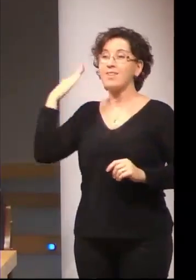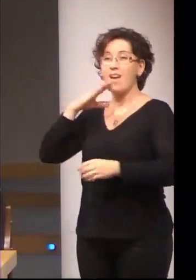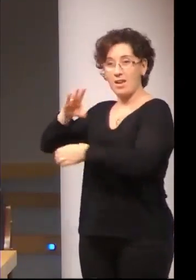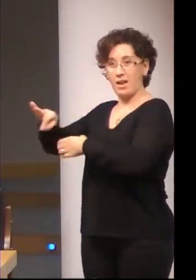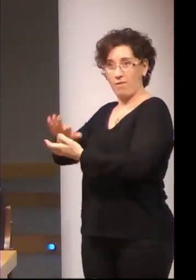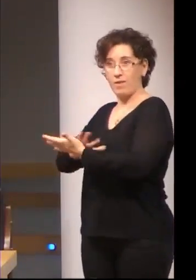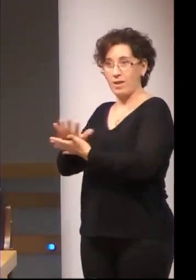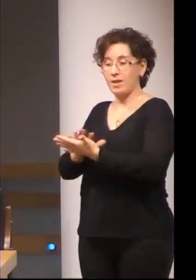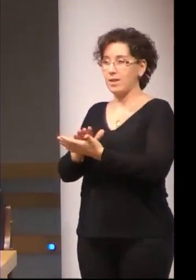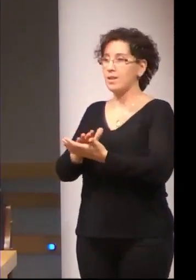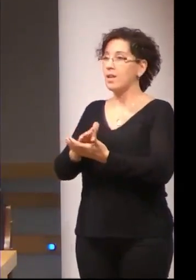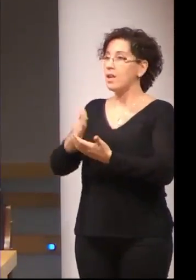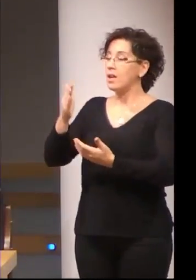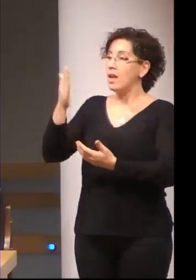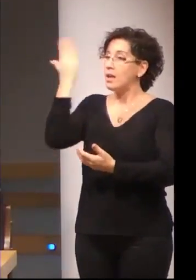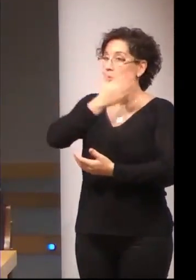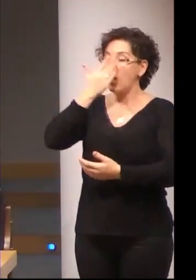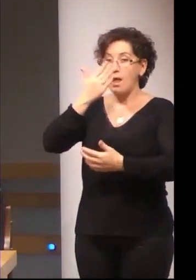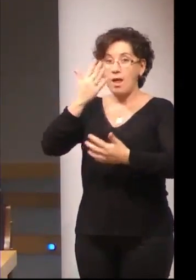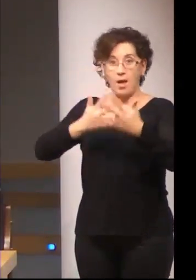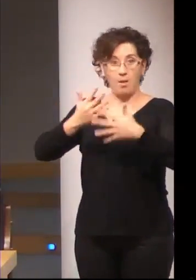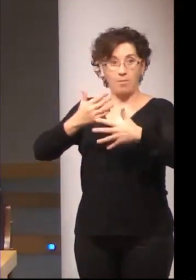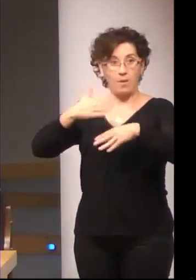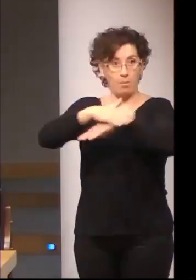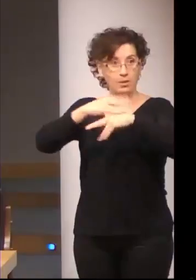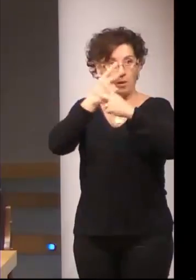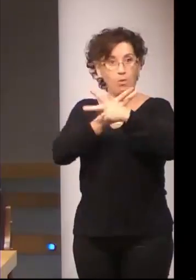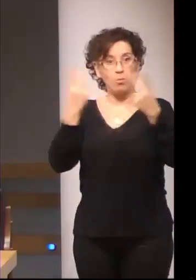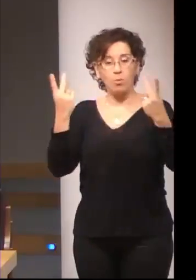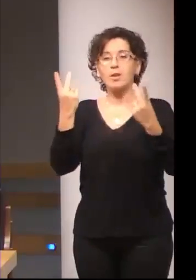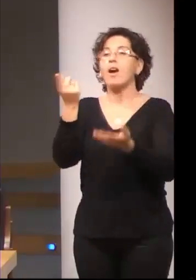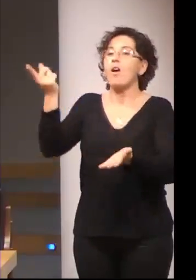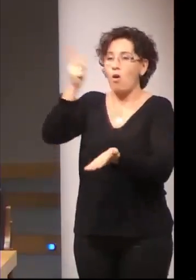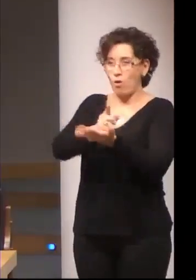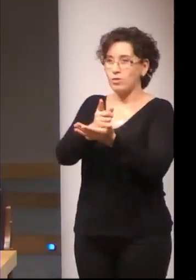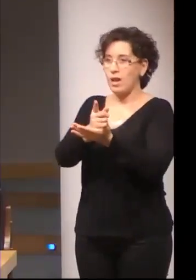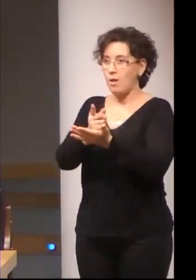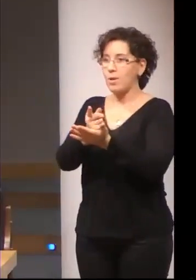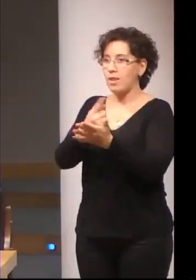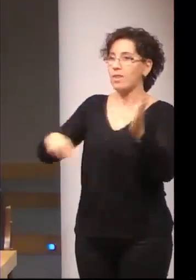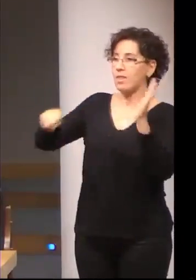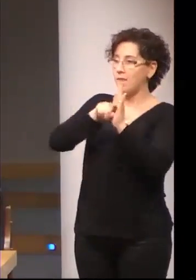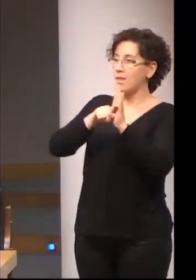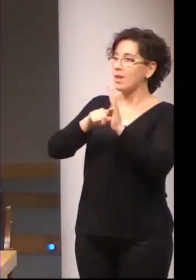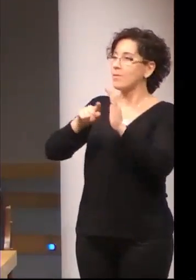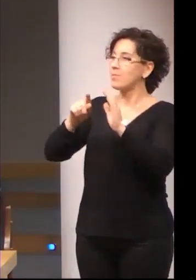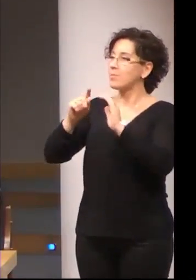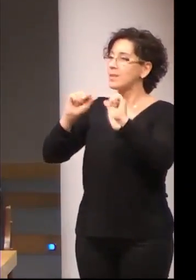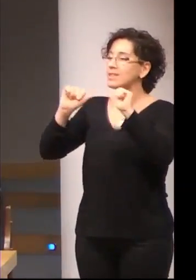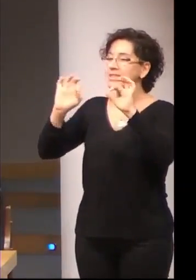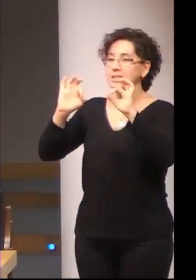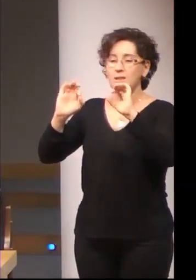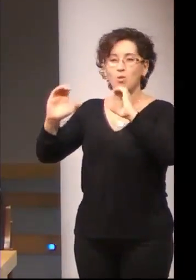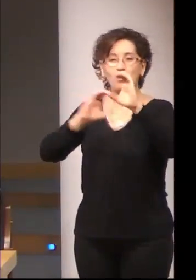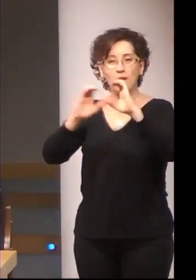de administración pública vuelva a proporcionar en lo que sería modalidades de comunicación signadas a los funcionarios que lo